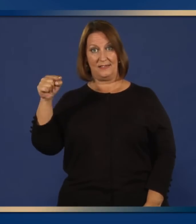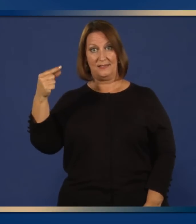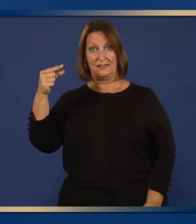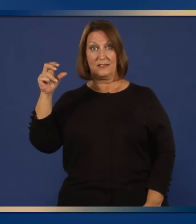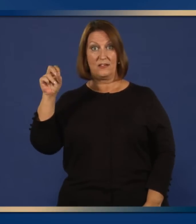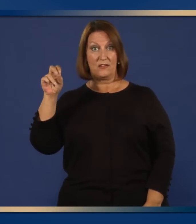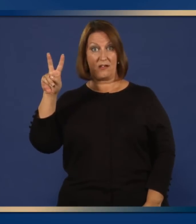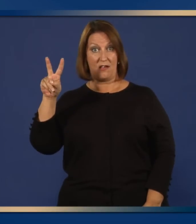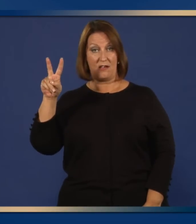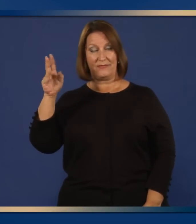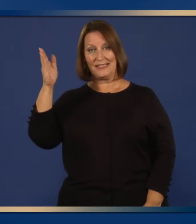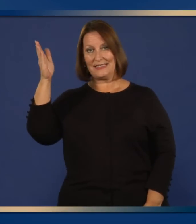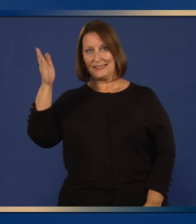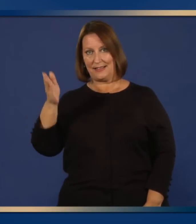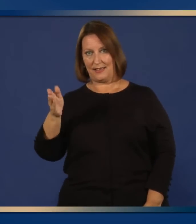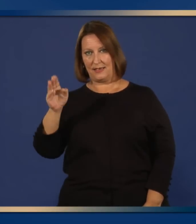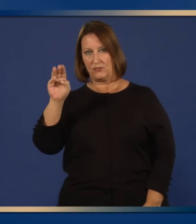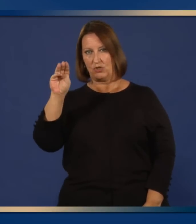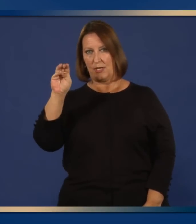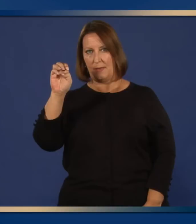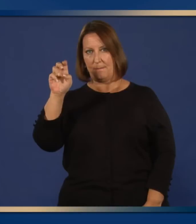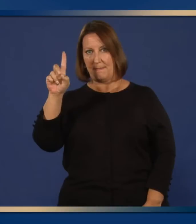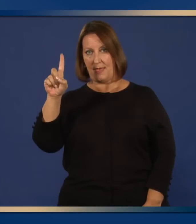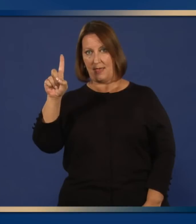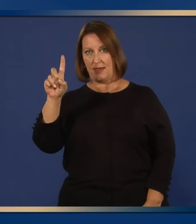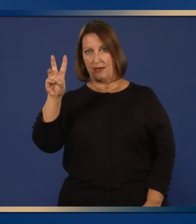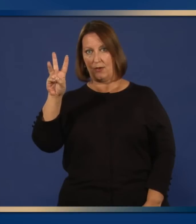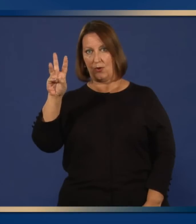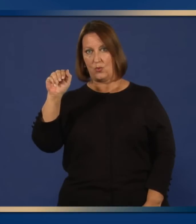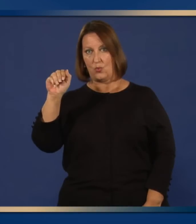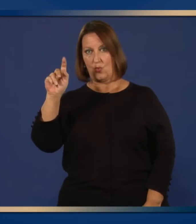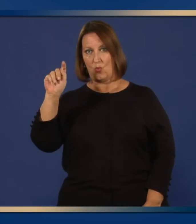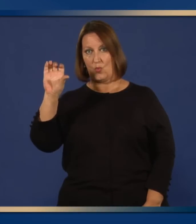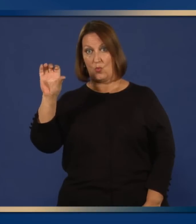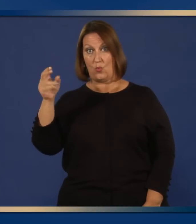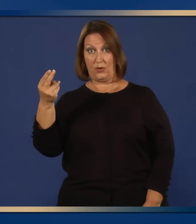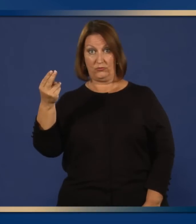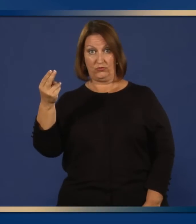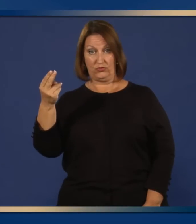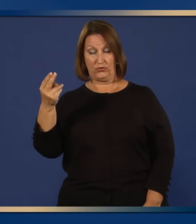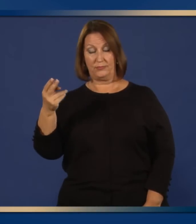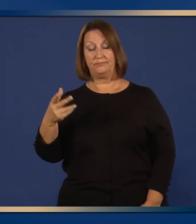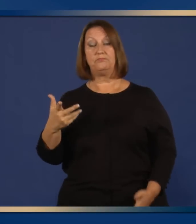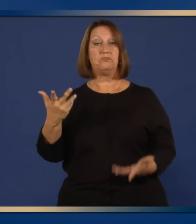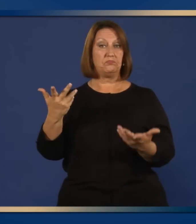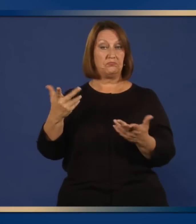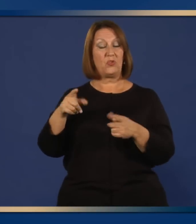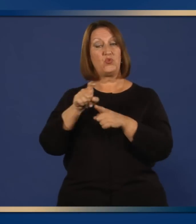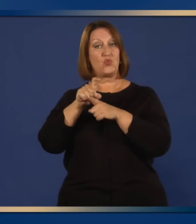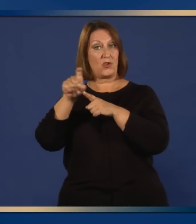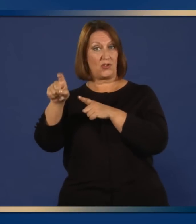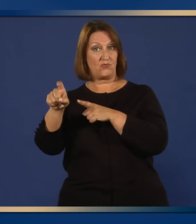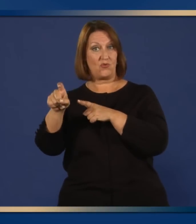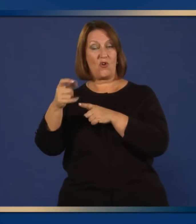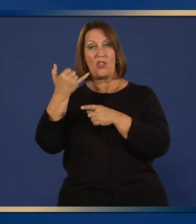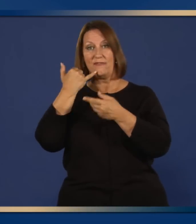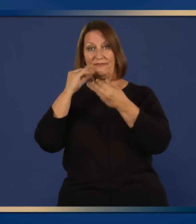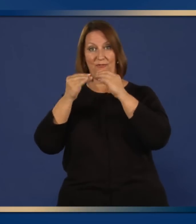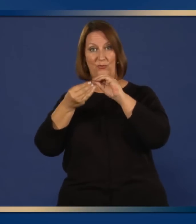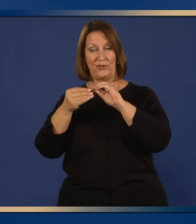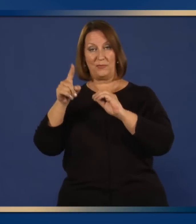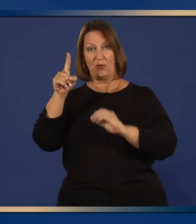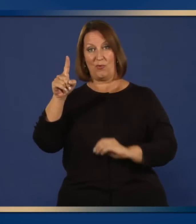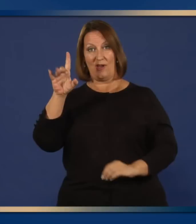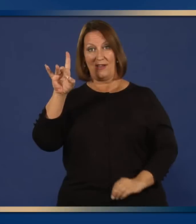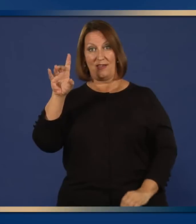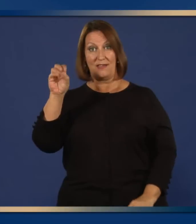.gov MedWatch o llame al 1-800-FDA